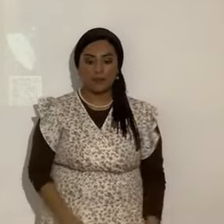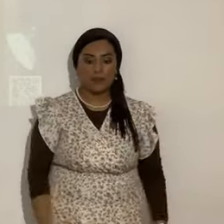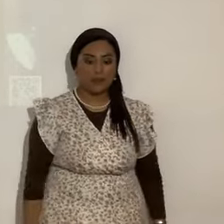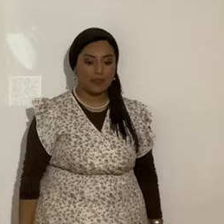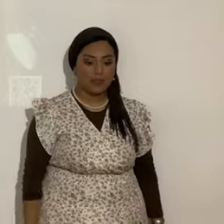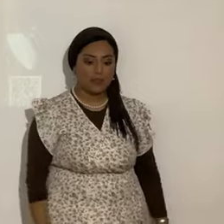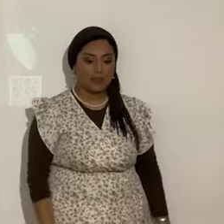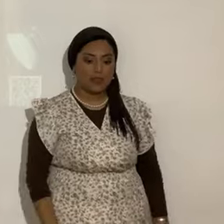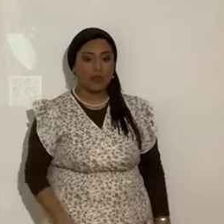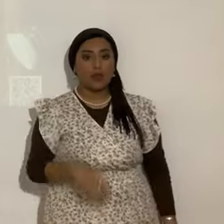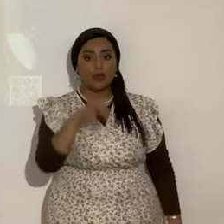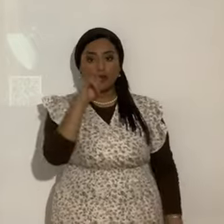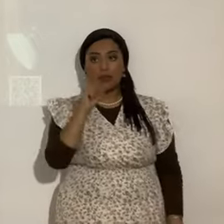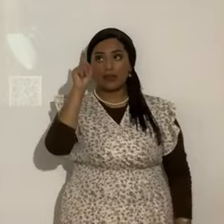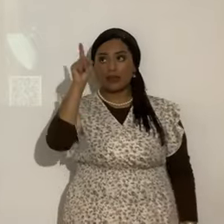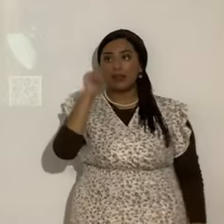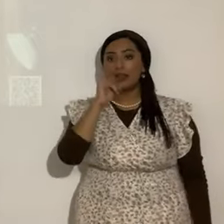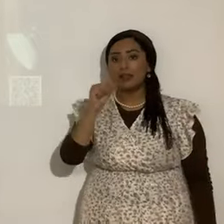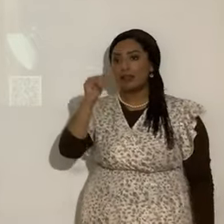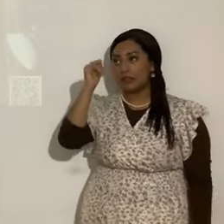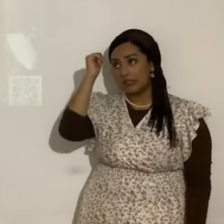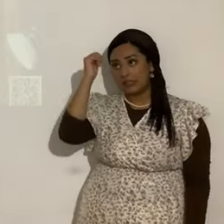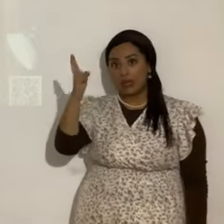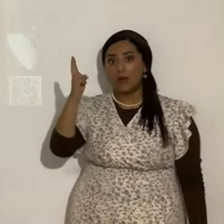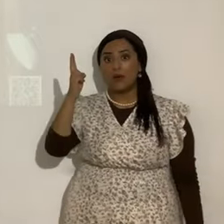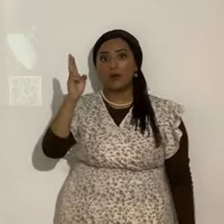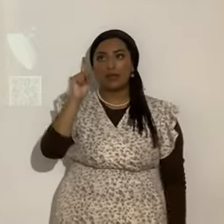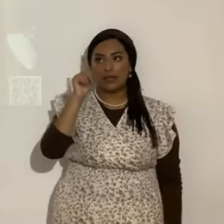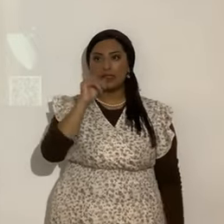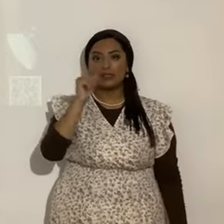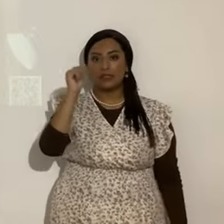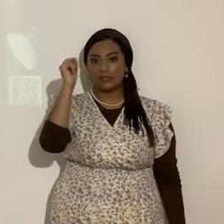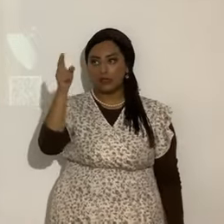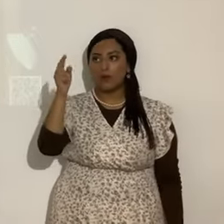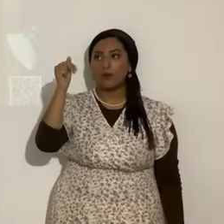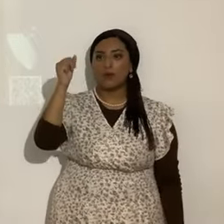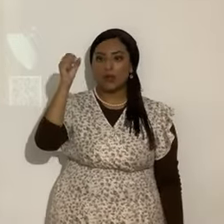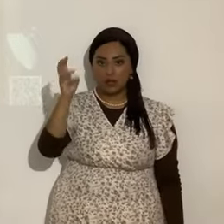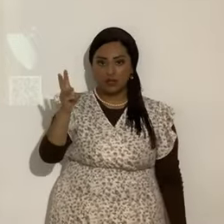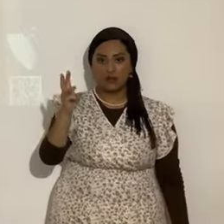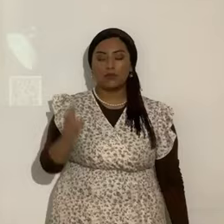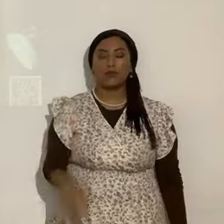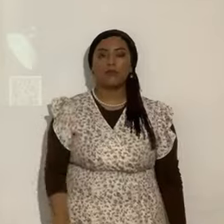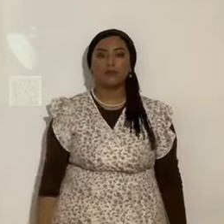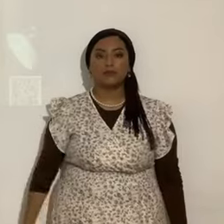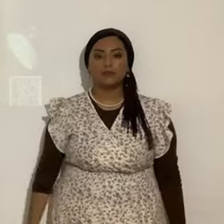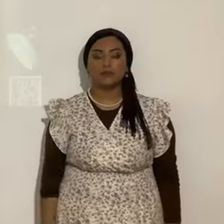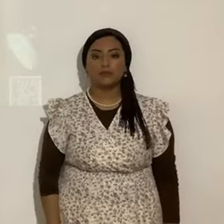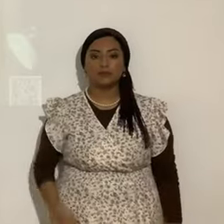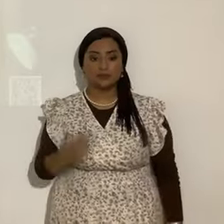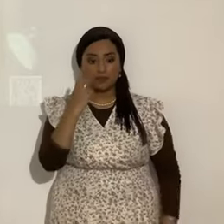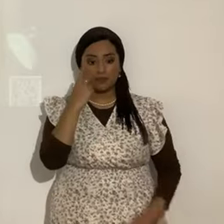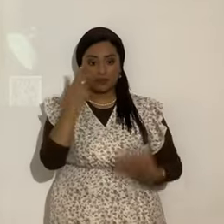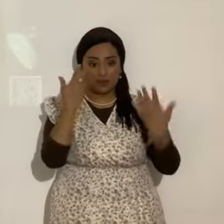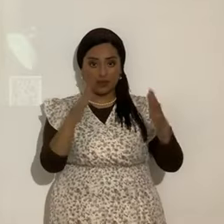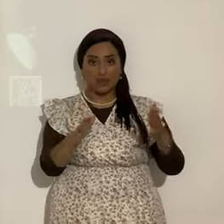Sí, él es Yahweh, él es el hijo, pero él es Yahweh, Yashua. Y ya vimos que el hijo es la palabra